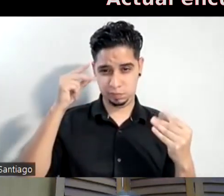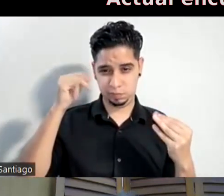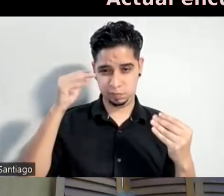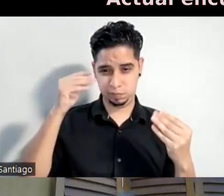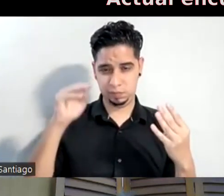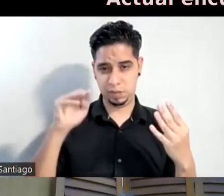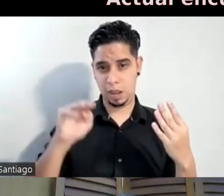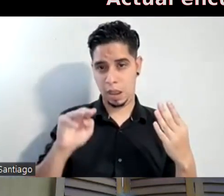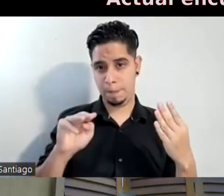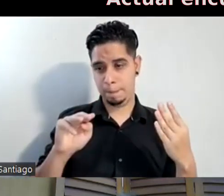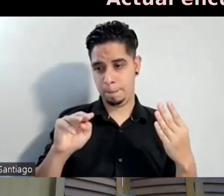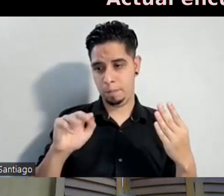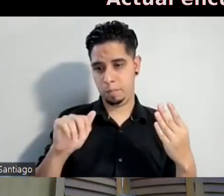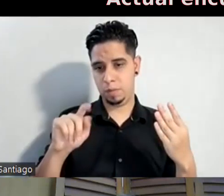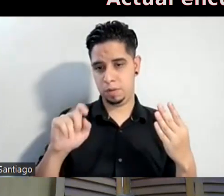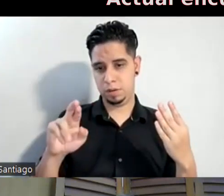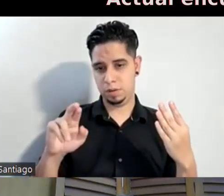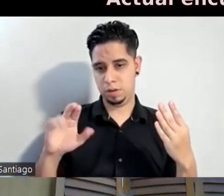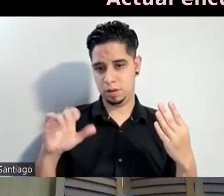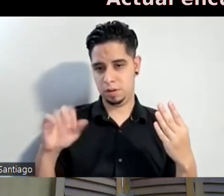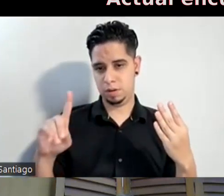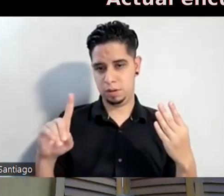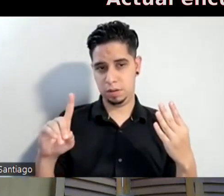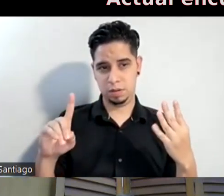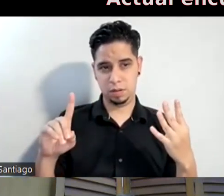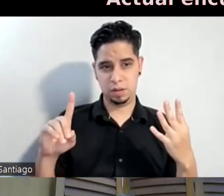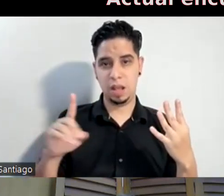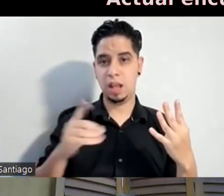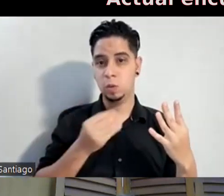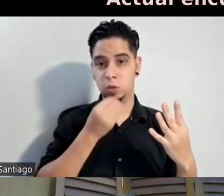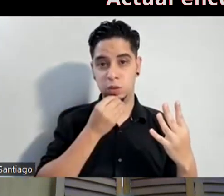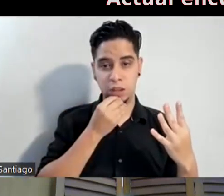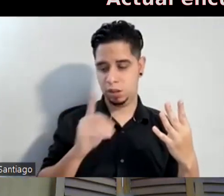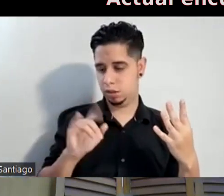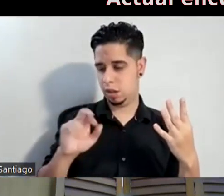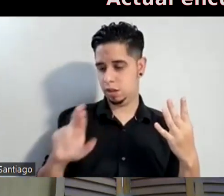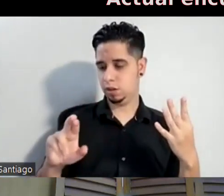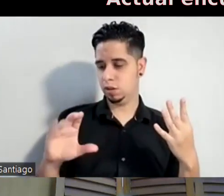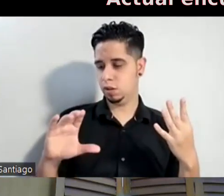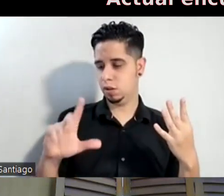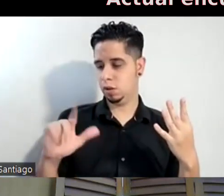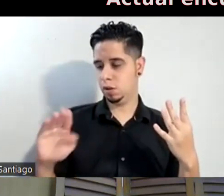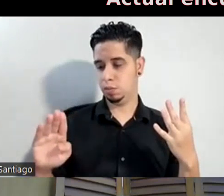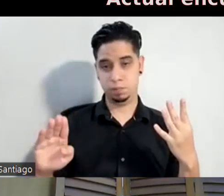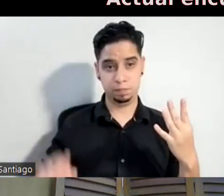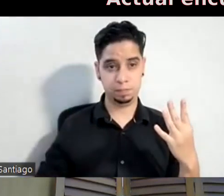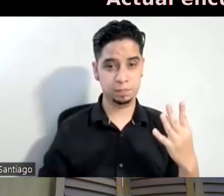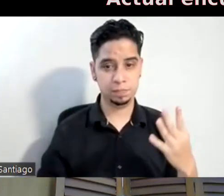o la otra la que Master Club algo así le escribí. Diners Club. Diners Club. Estoy entre esas dos.